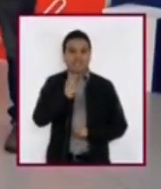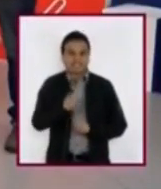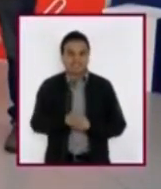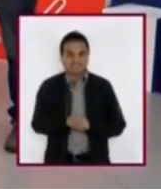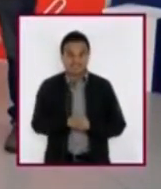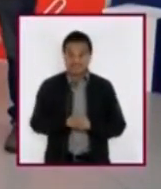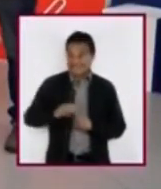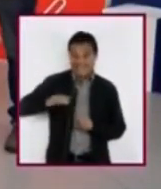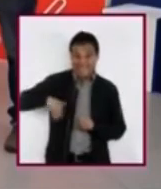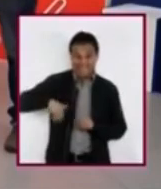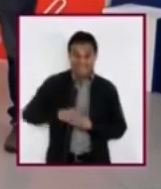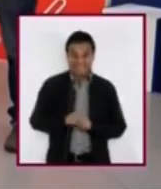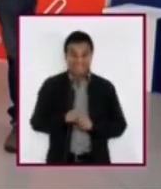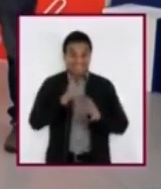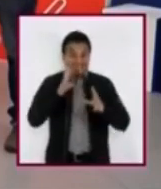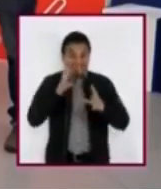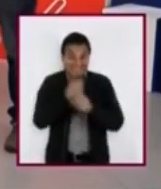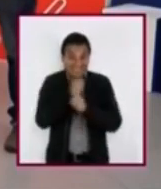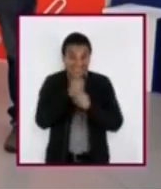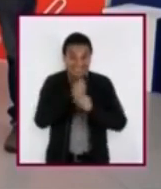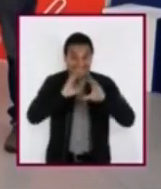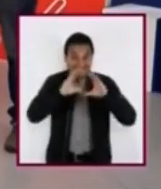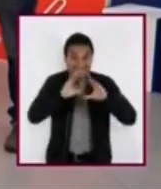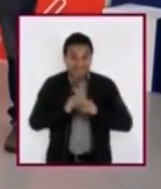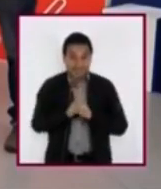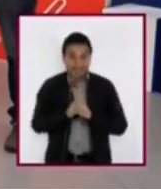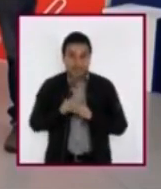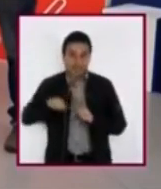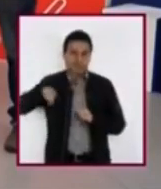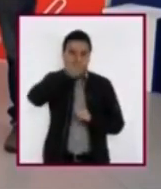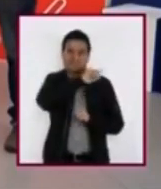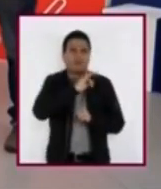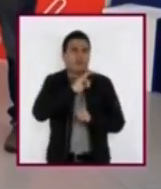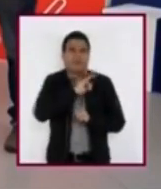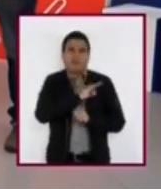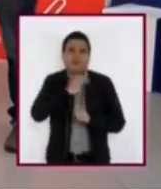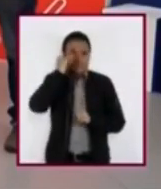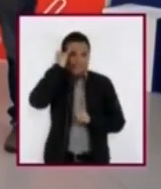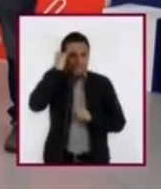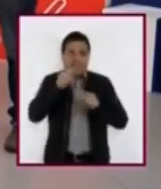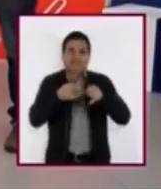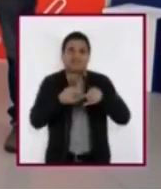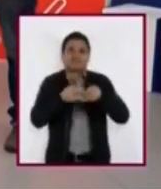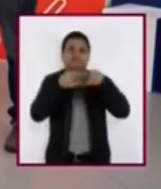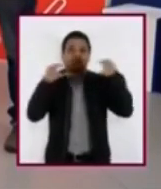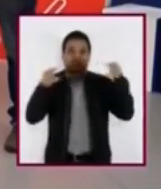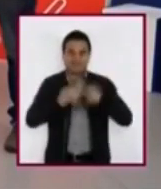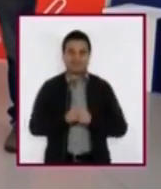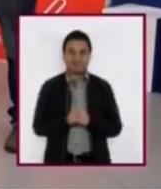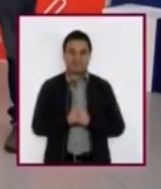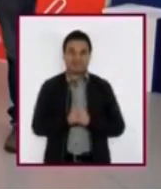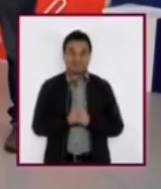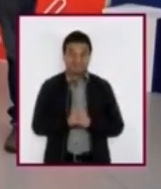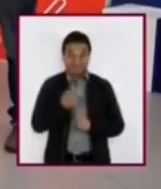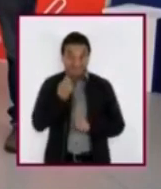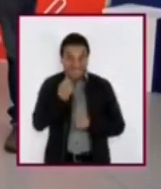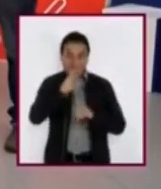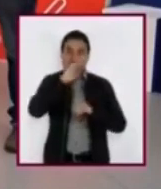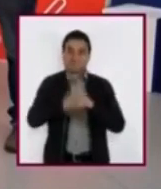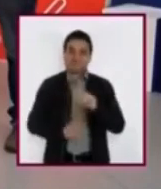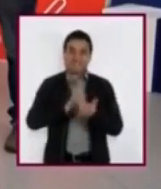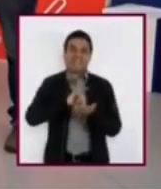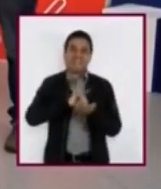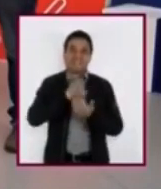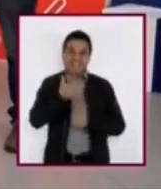que nos acaban de enseñar Lalo y creen una historia corporal a partir de ellas. Con esto nos despedimos. Gracias por